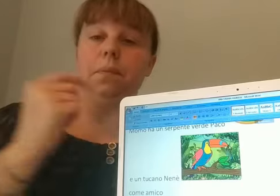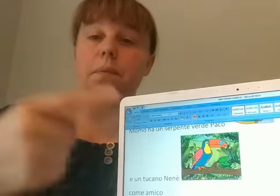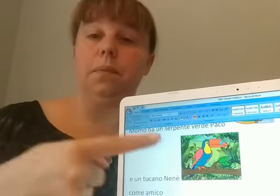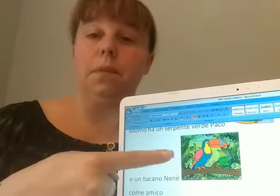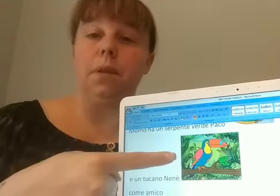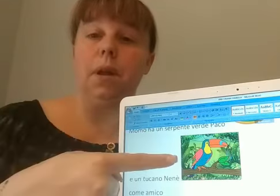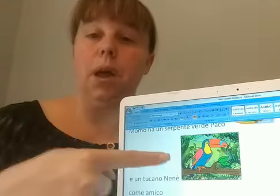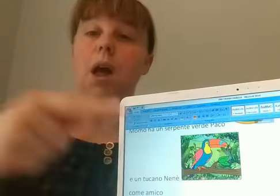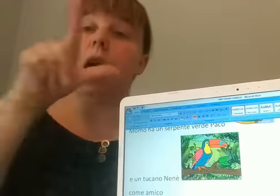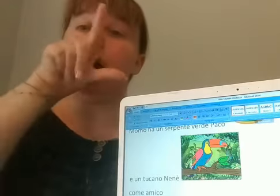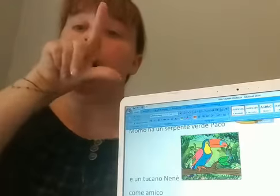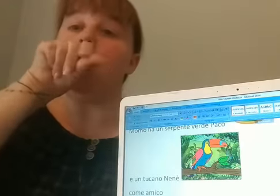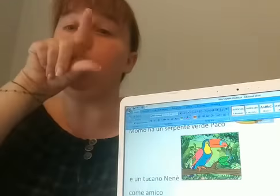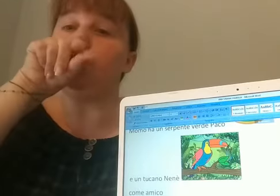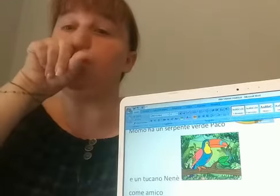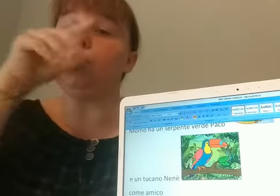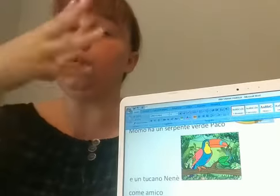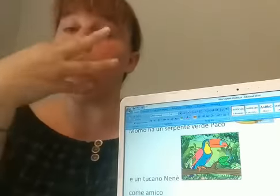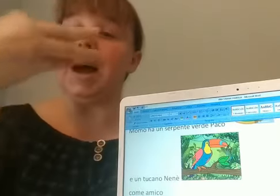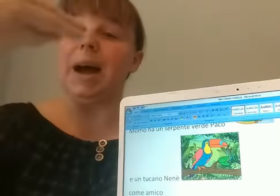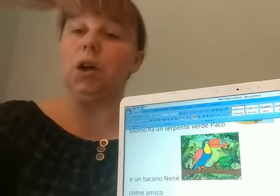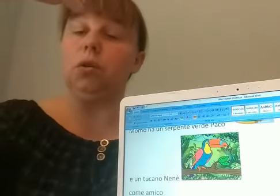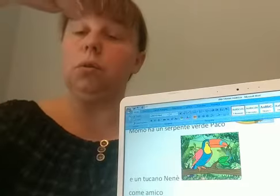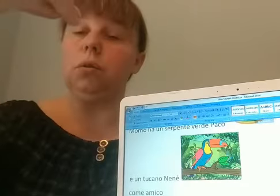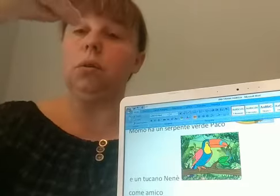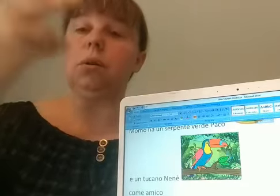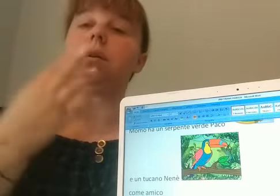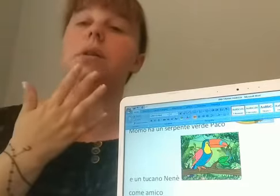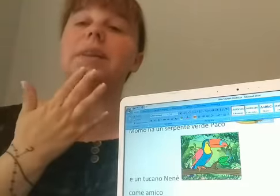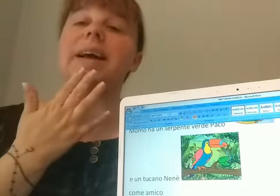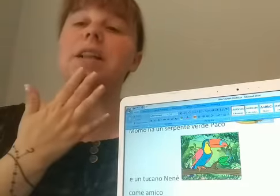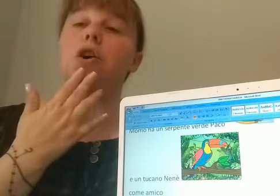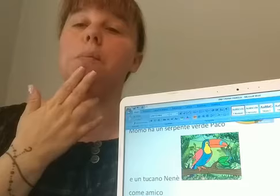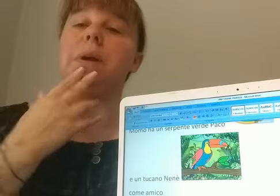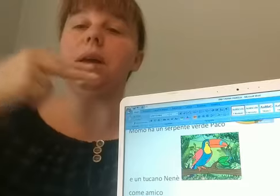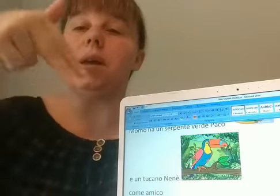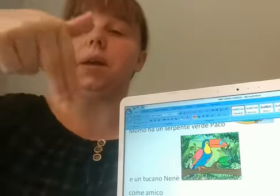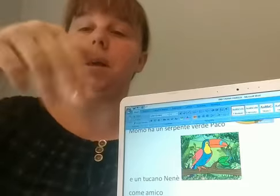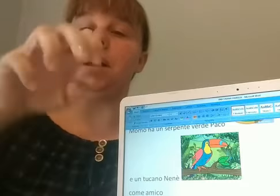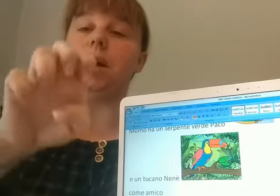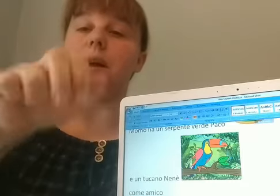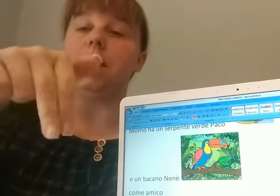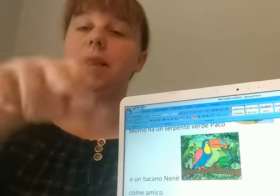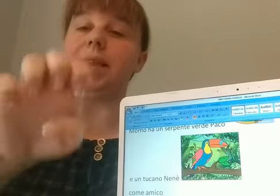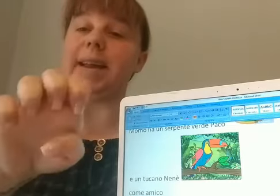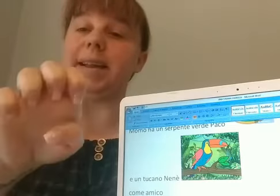e un tucano dal nome Nene.